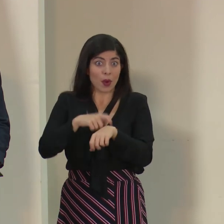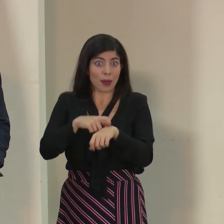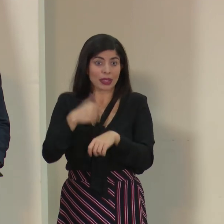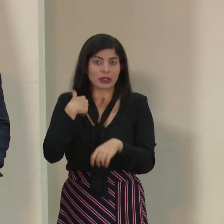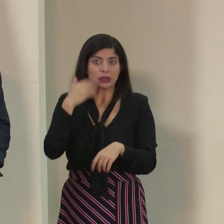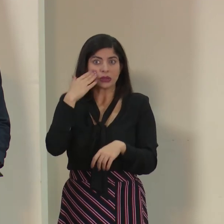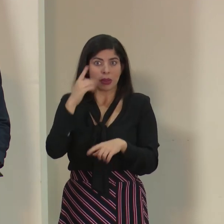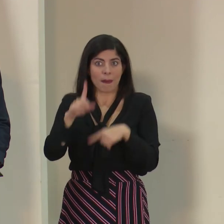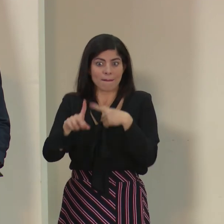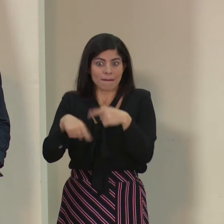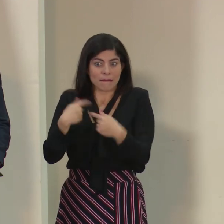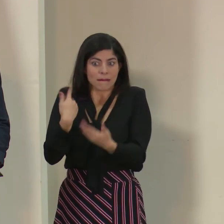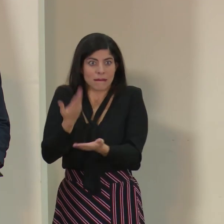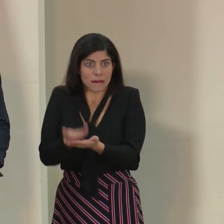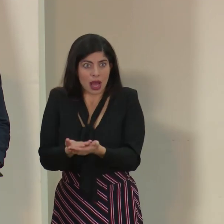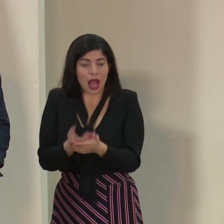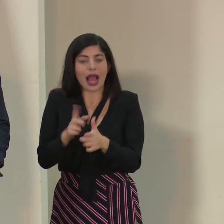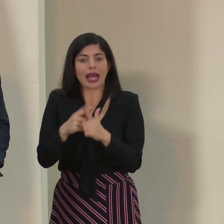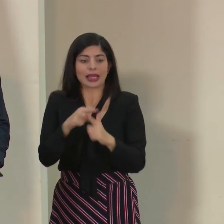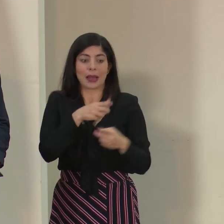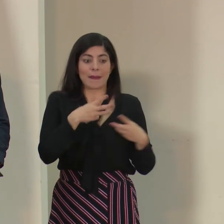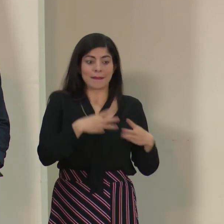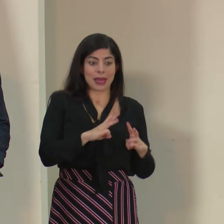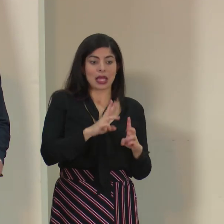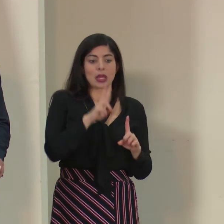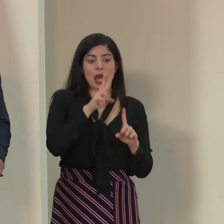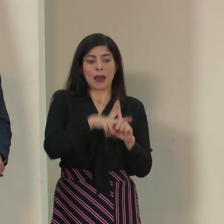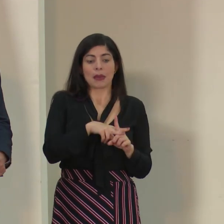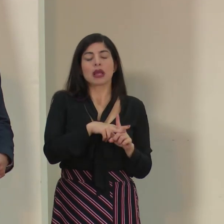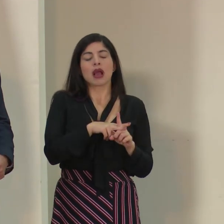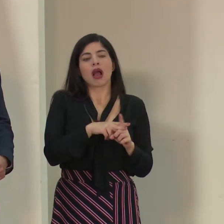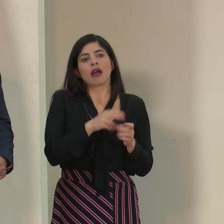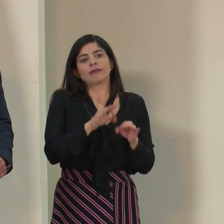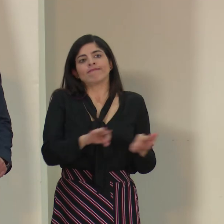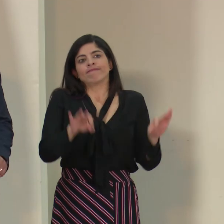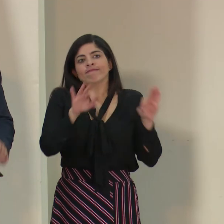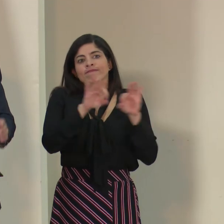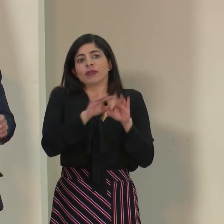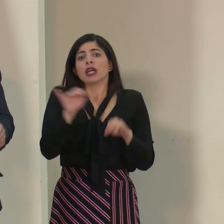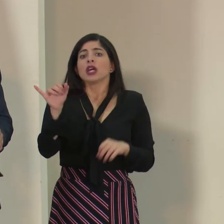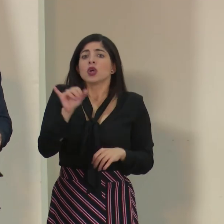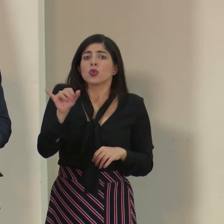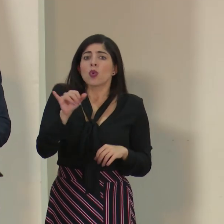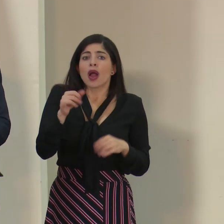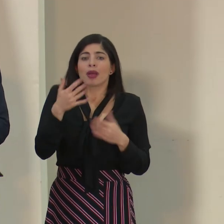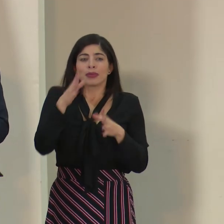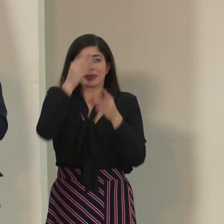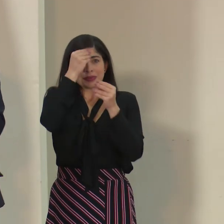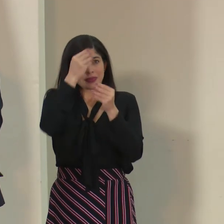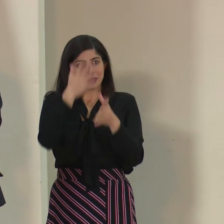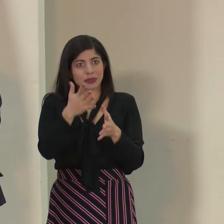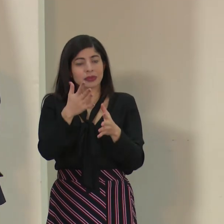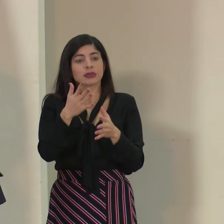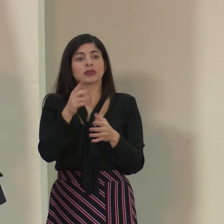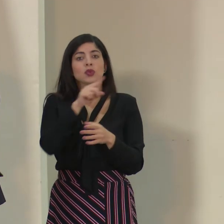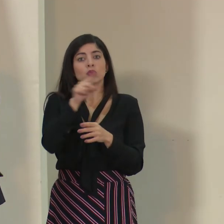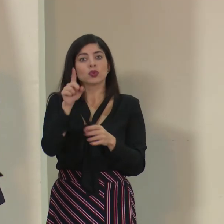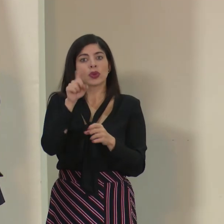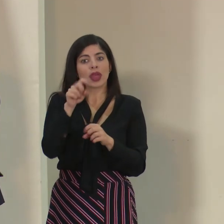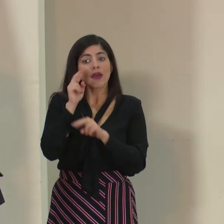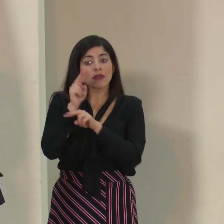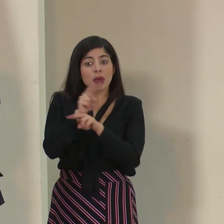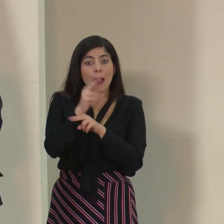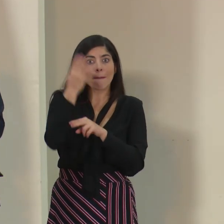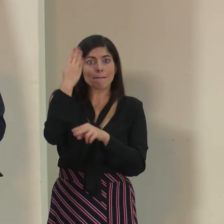ya sabemos que va a llegar, aplicar esas medidas se hace sumamente importante. Igual, como lo indicaba anteriormente, que vigilen, que en los